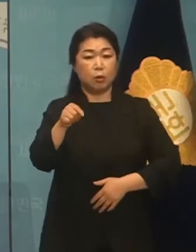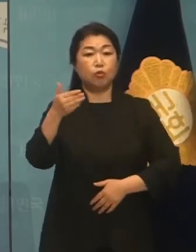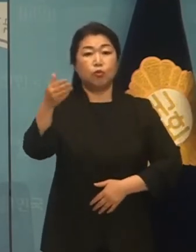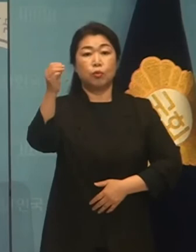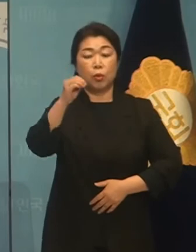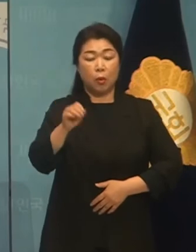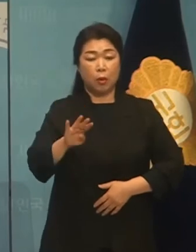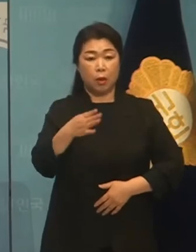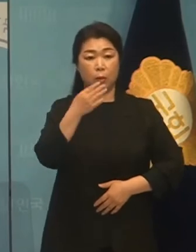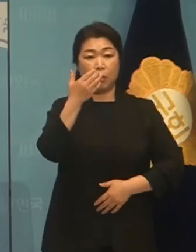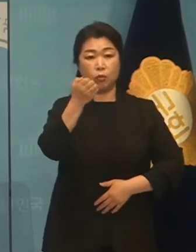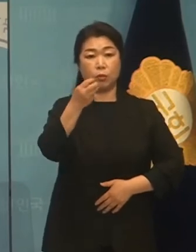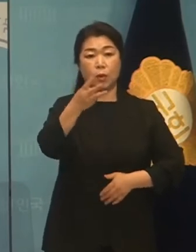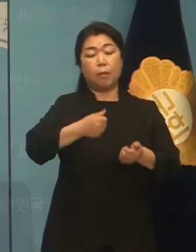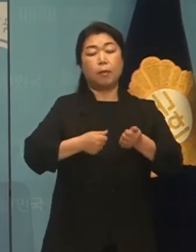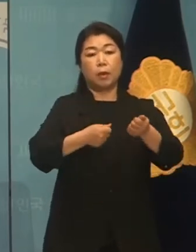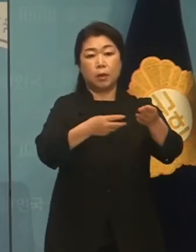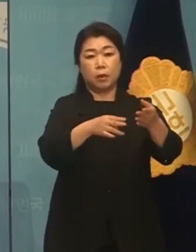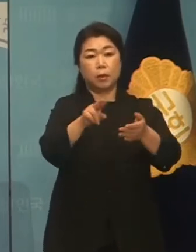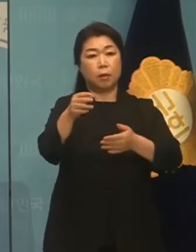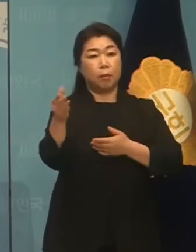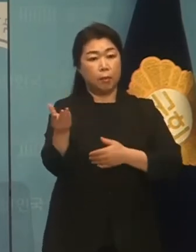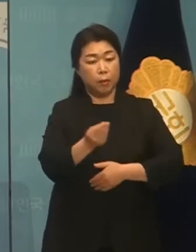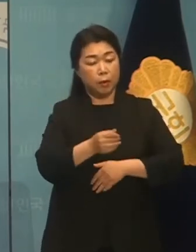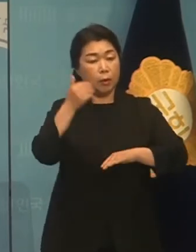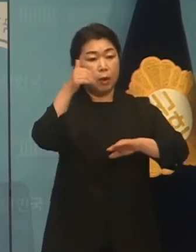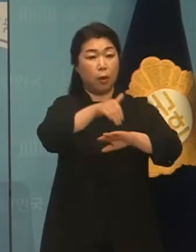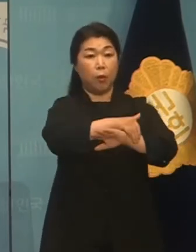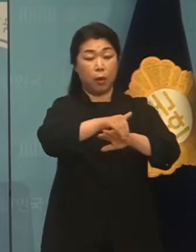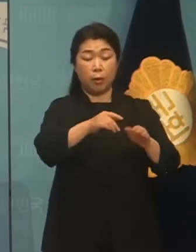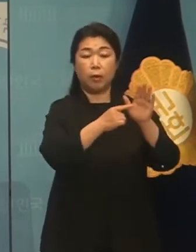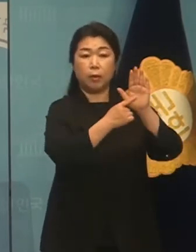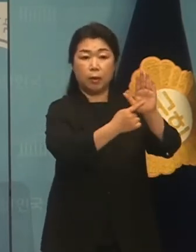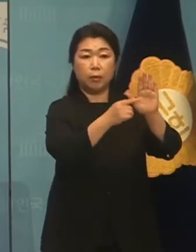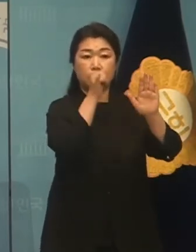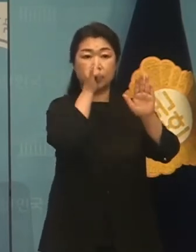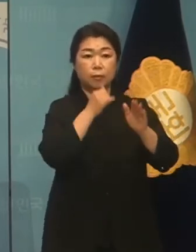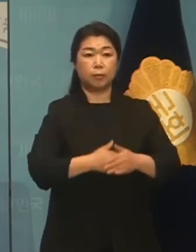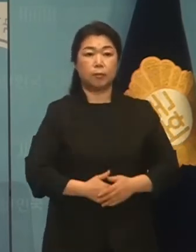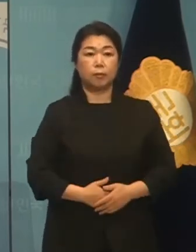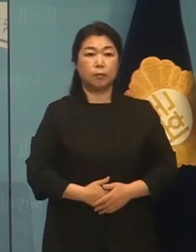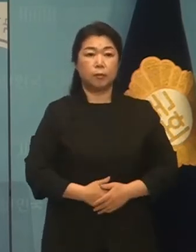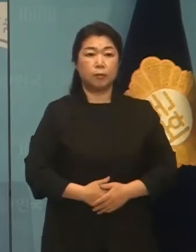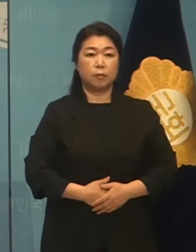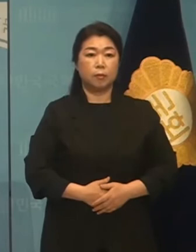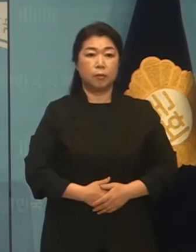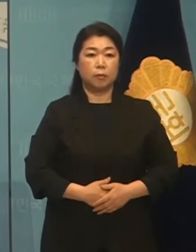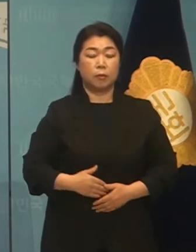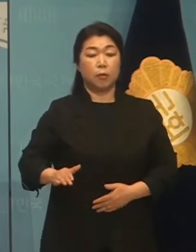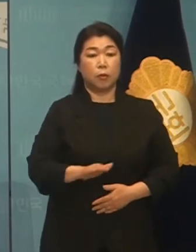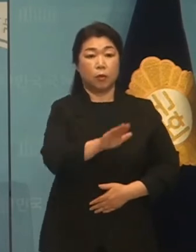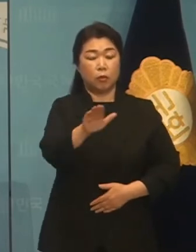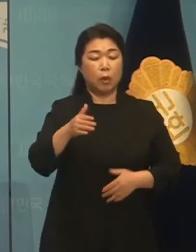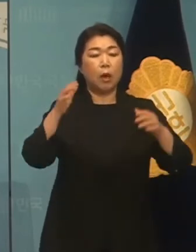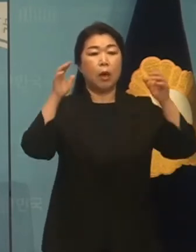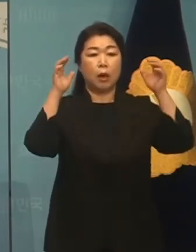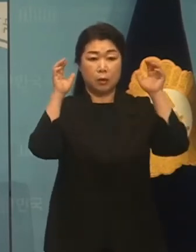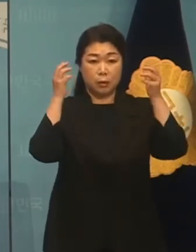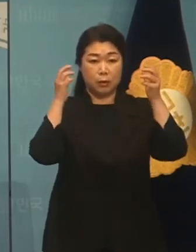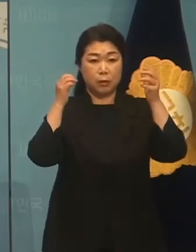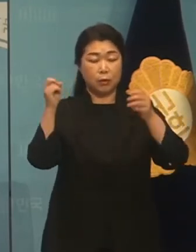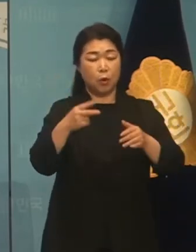493필지를 대부할 계기인 것으로 나타났습니다 우리 아이들과